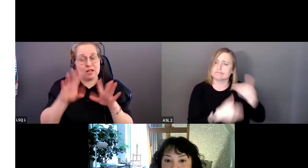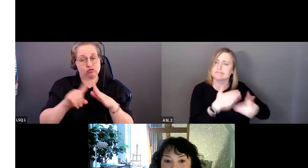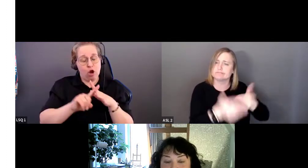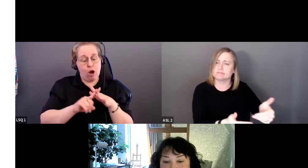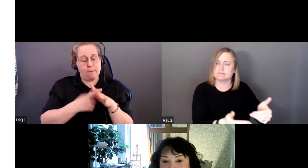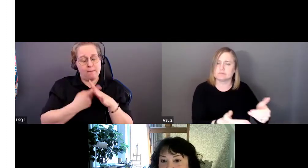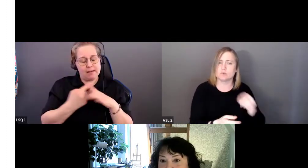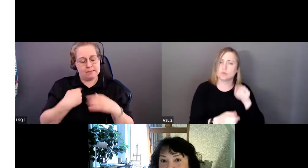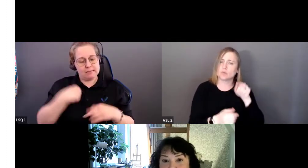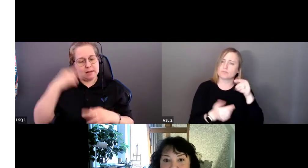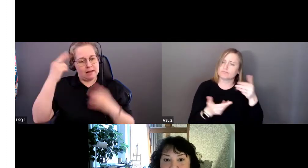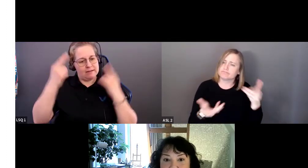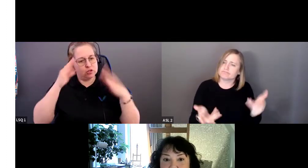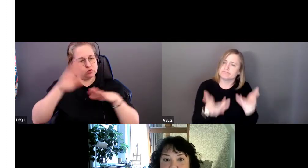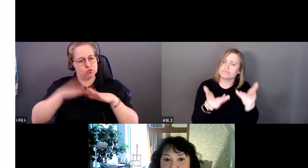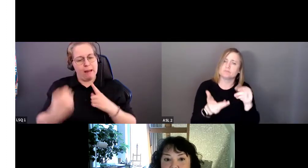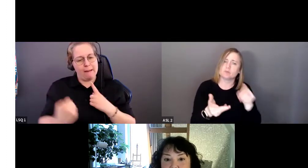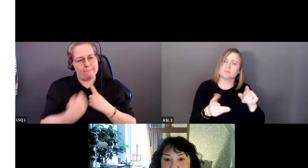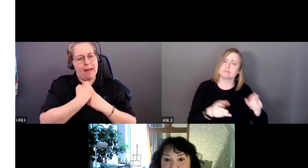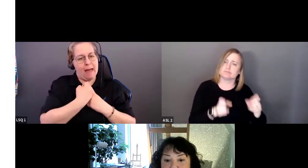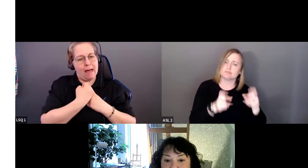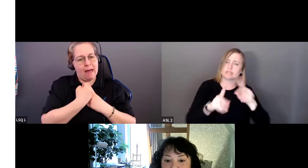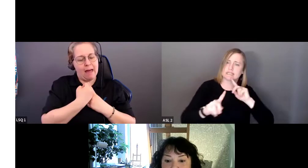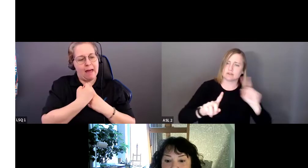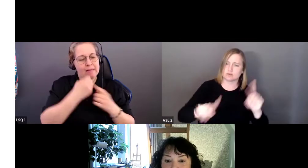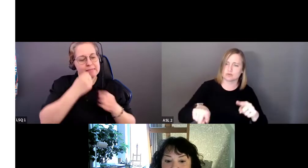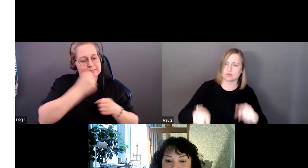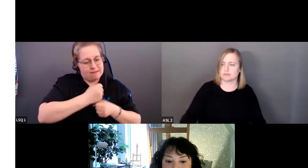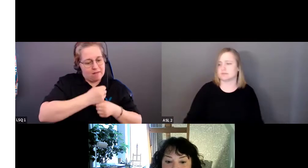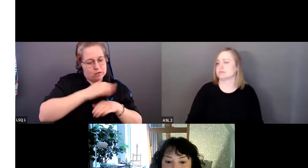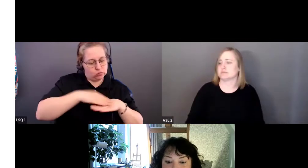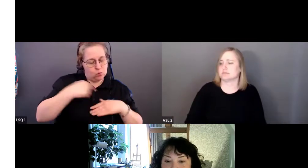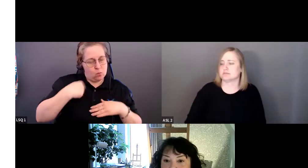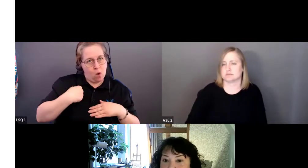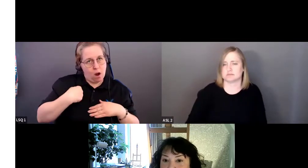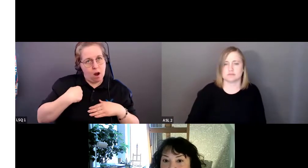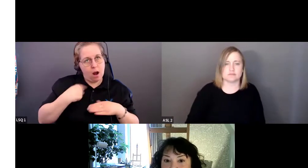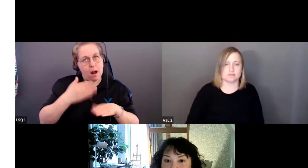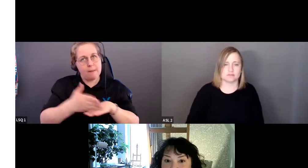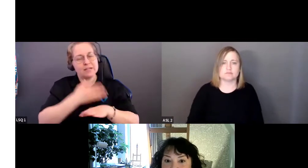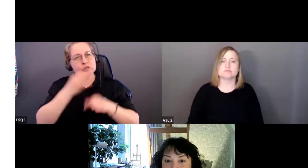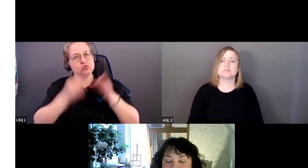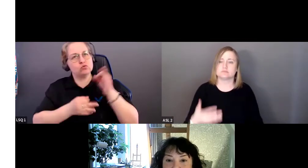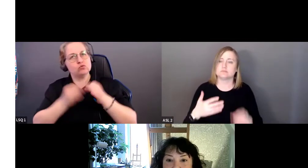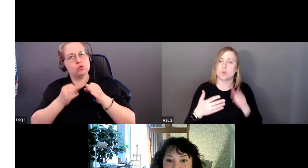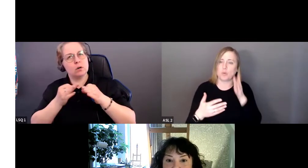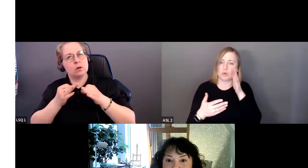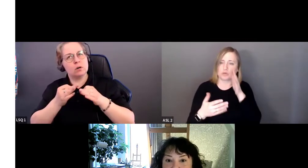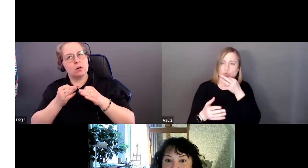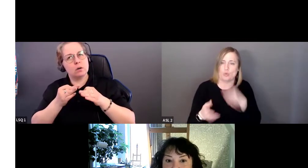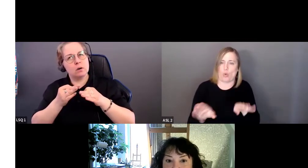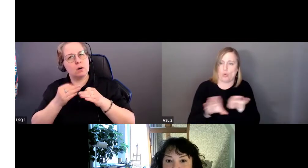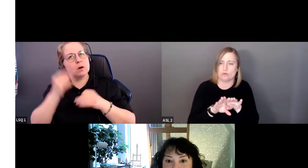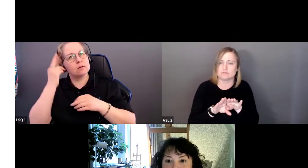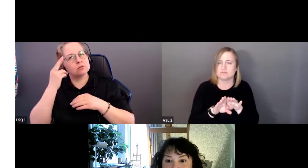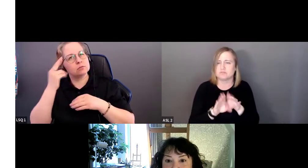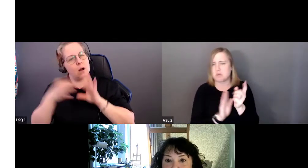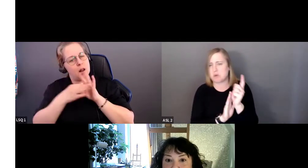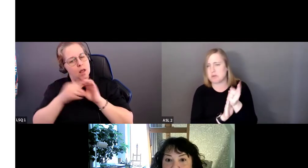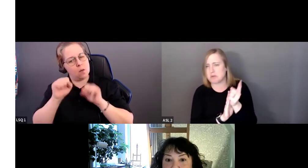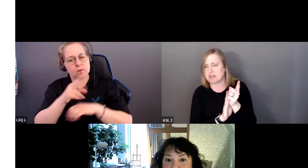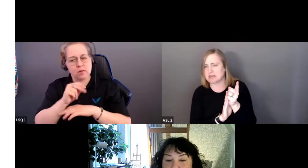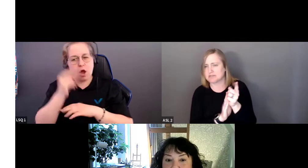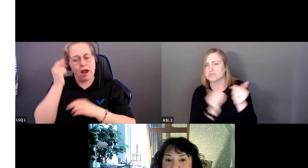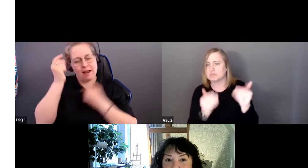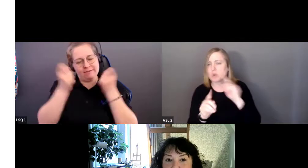'impact des préjugés sur votre travail. Alors, prenez un instant pour répondre à cette question. Nous